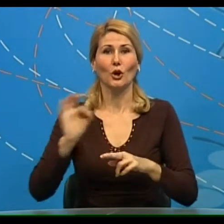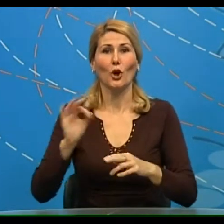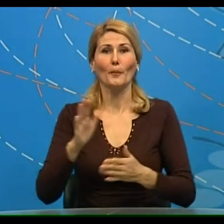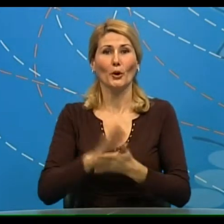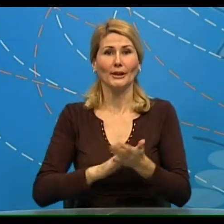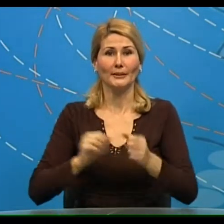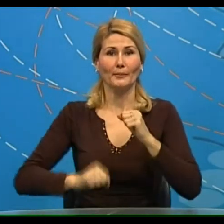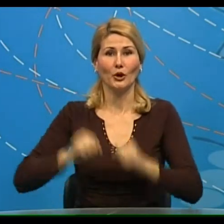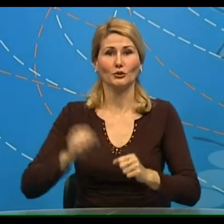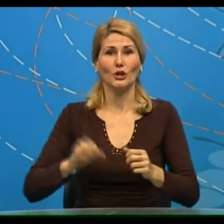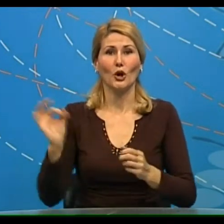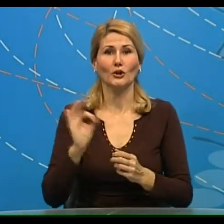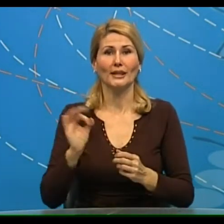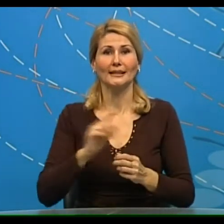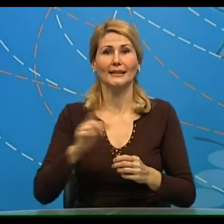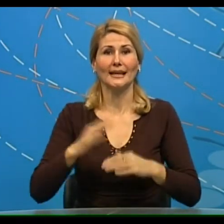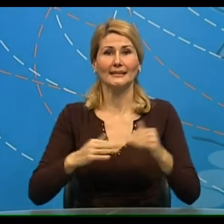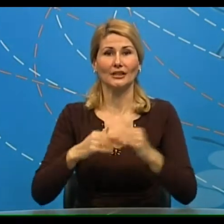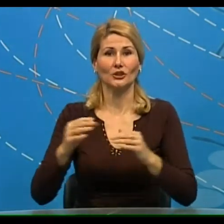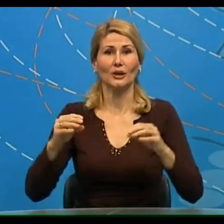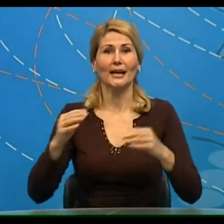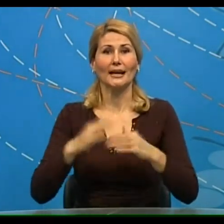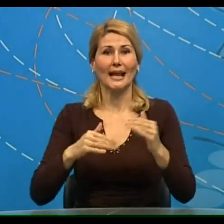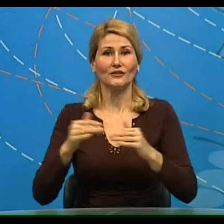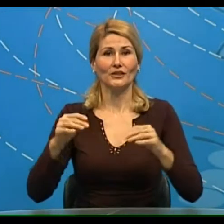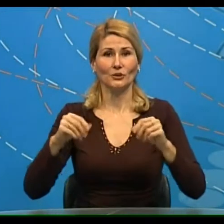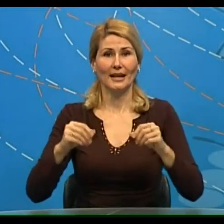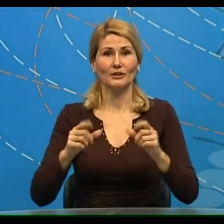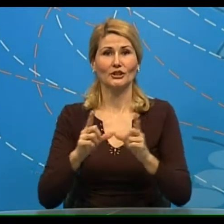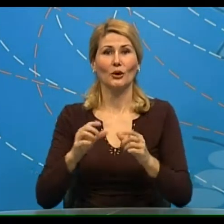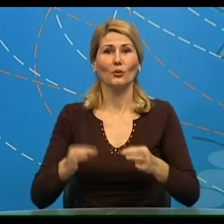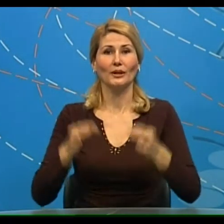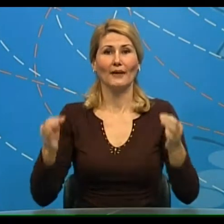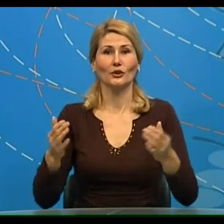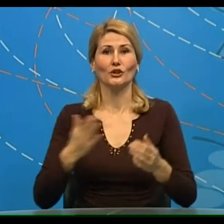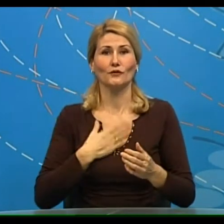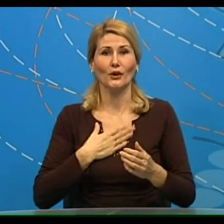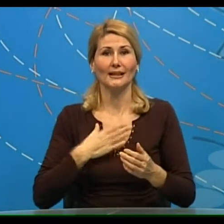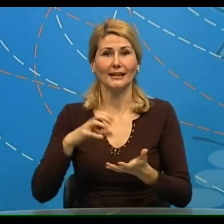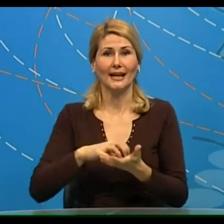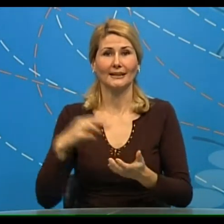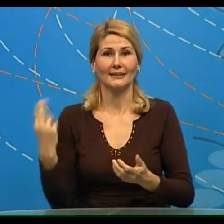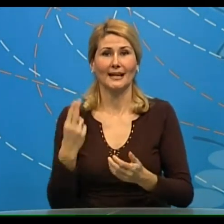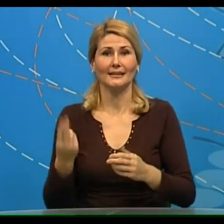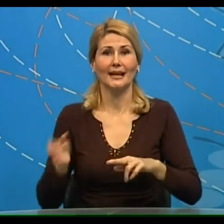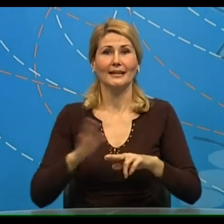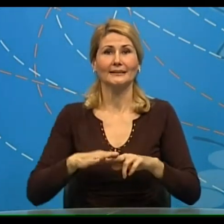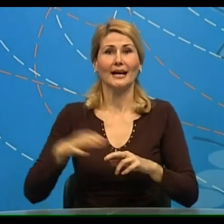postupka otuđenja neizgrađenog građevinskog zemljišta u javnoj svojini grada Zrenjanina na